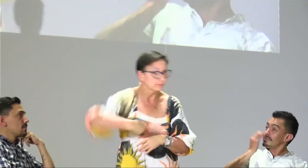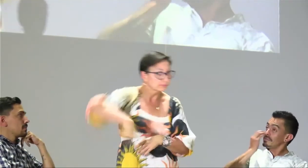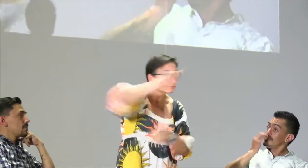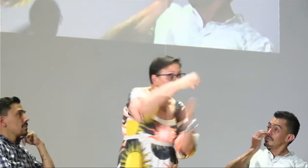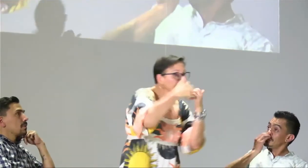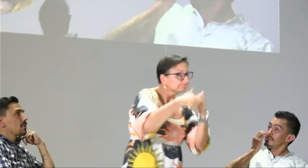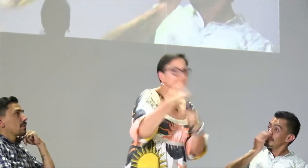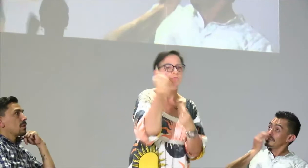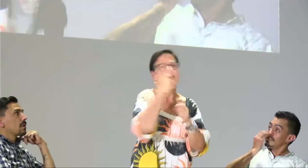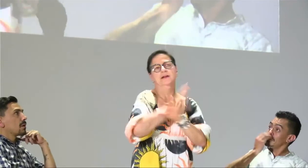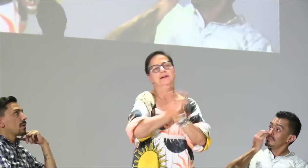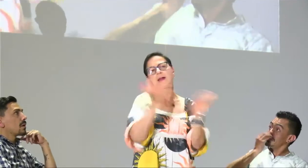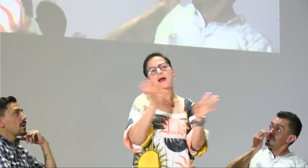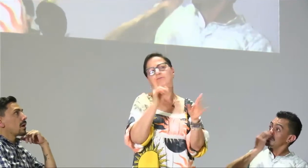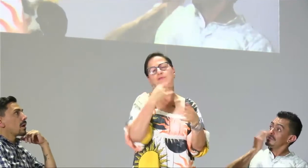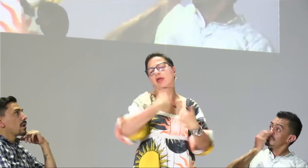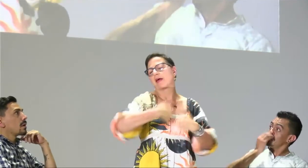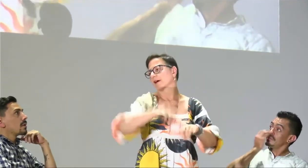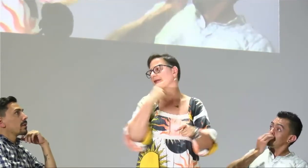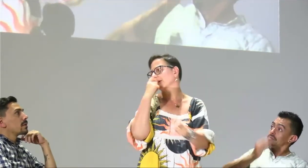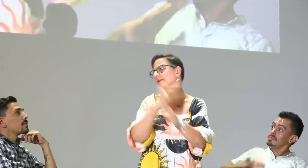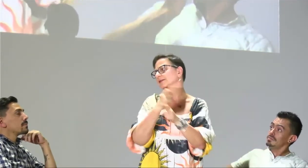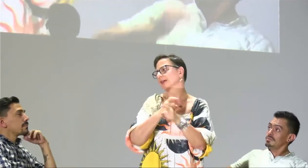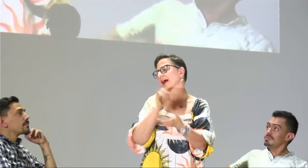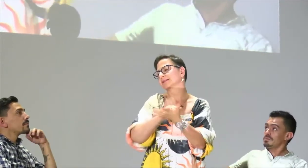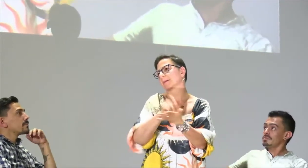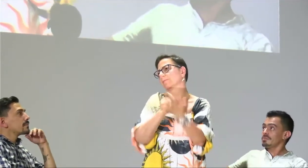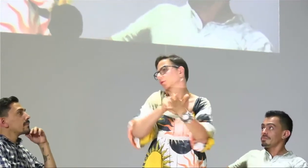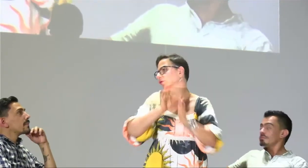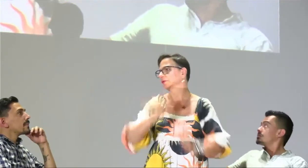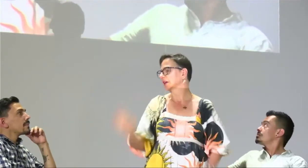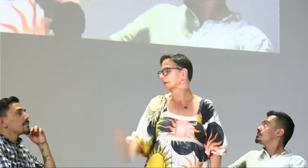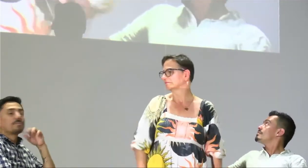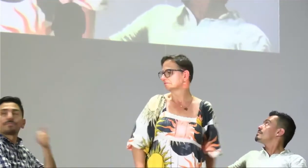la formación de nuestros hijos y es que la mayoría de padres no tiene eso claro